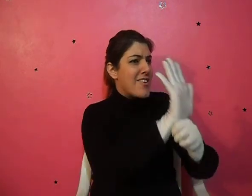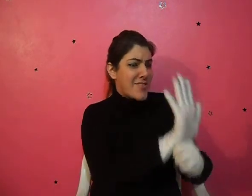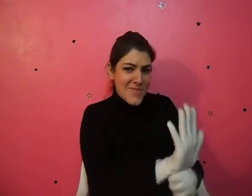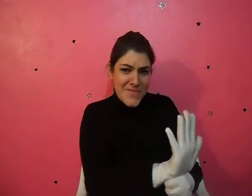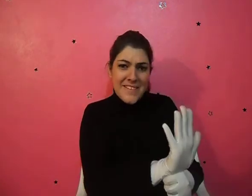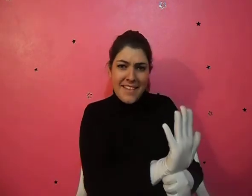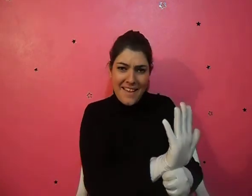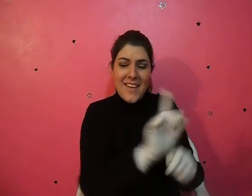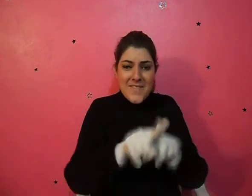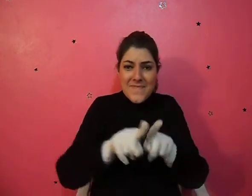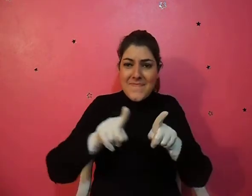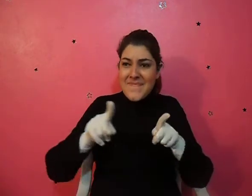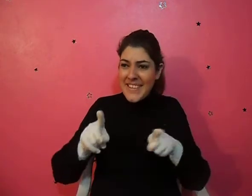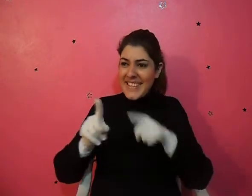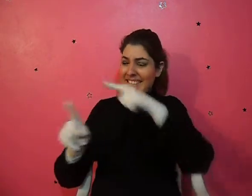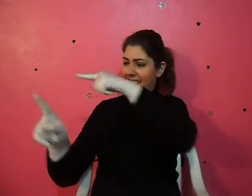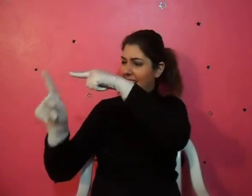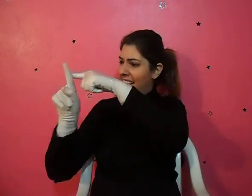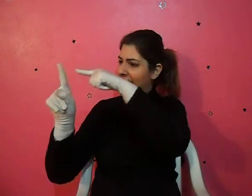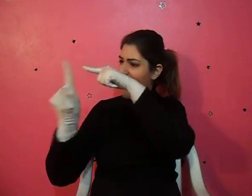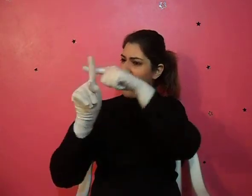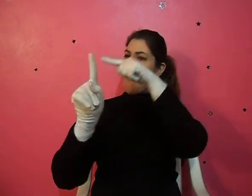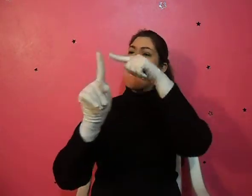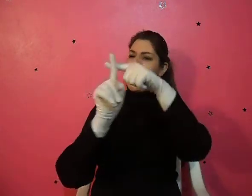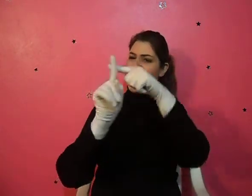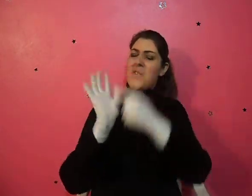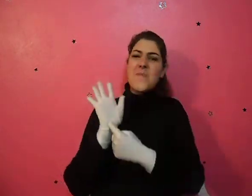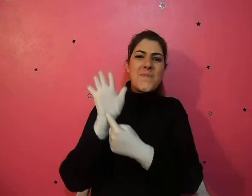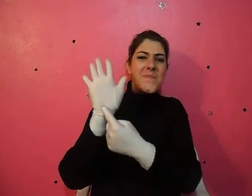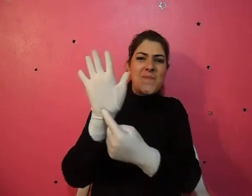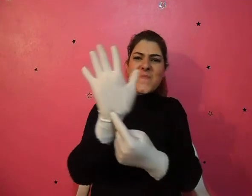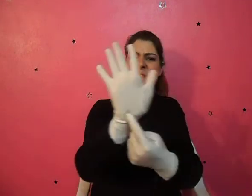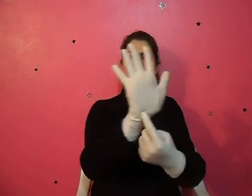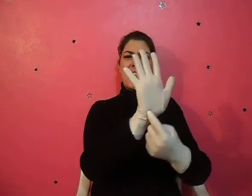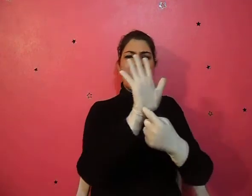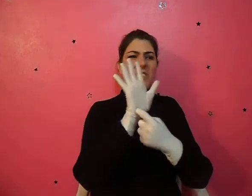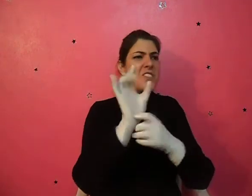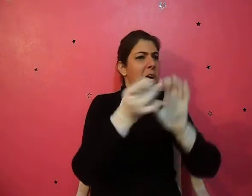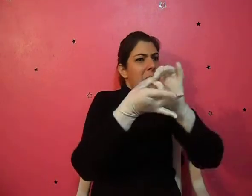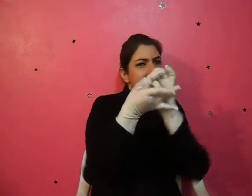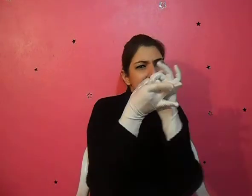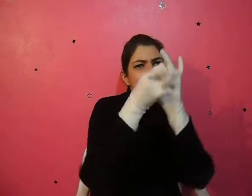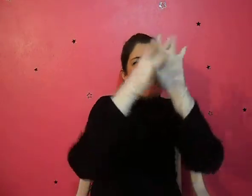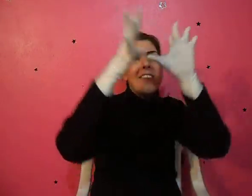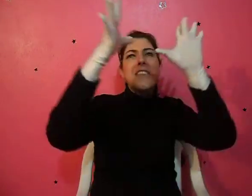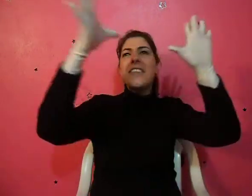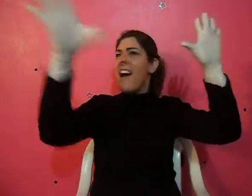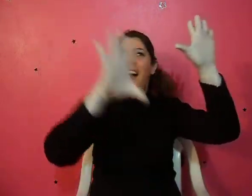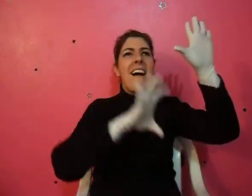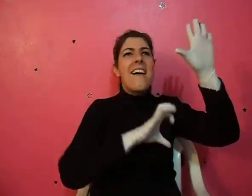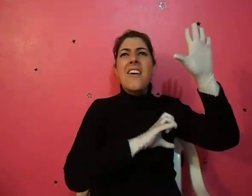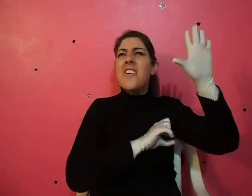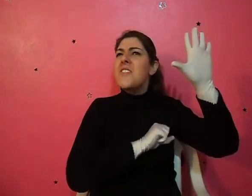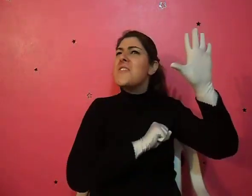e no calvário Ele o fez, libertou-me por amor.